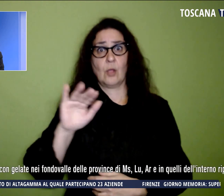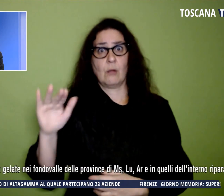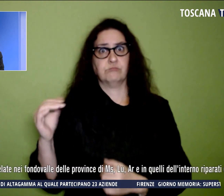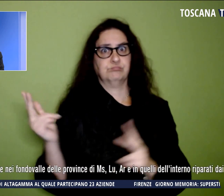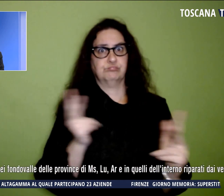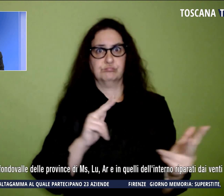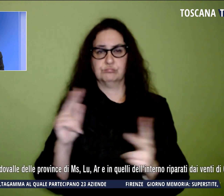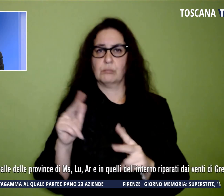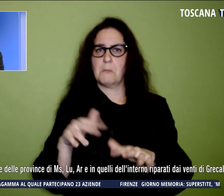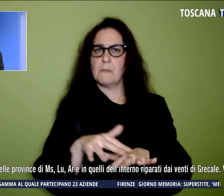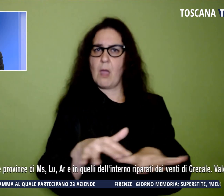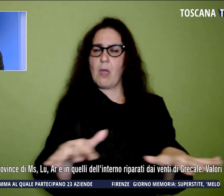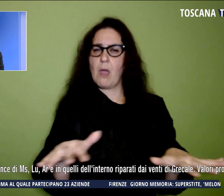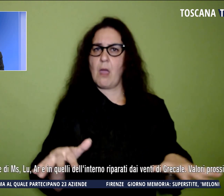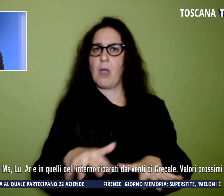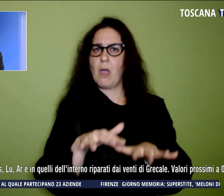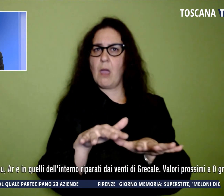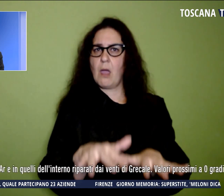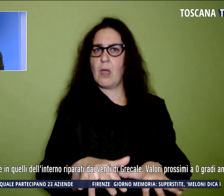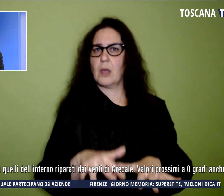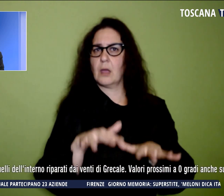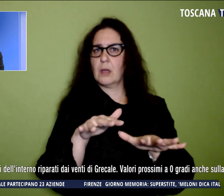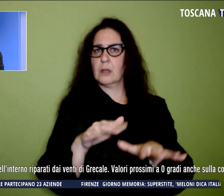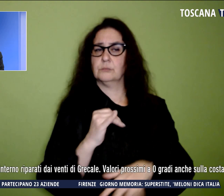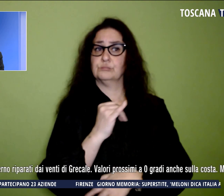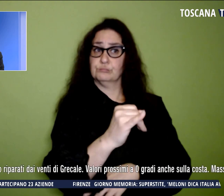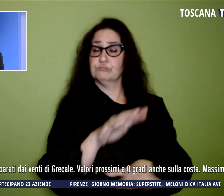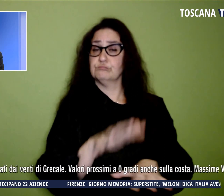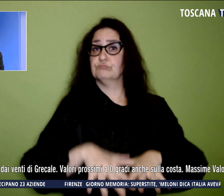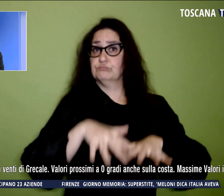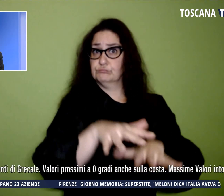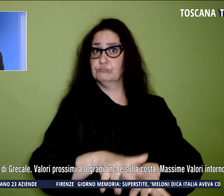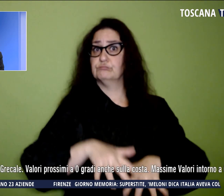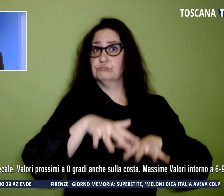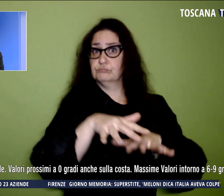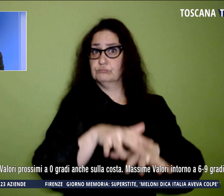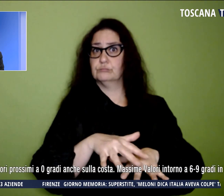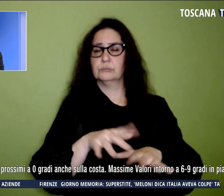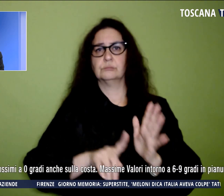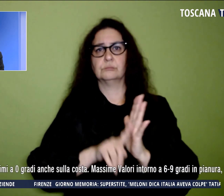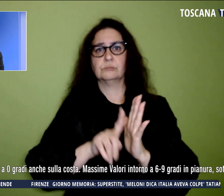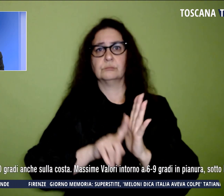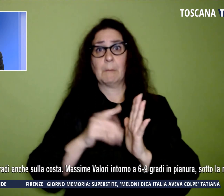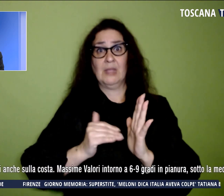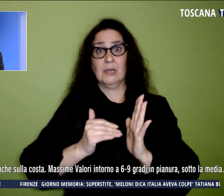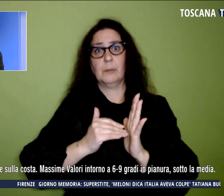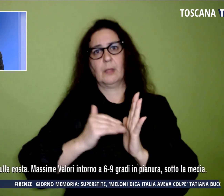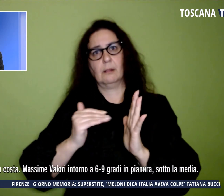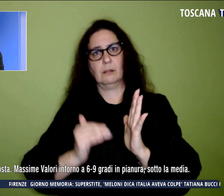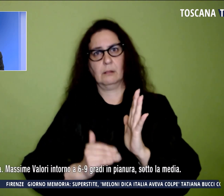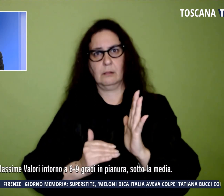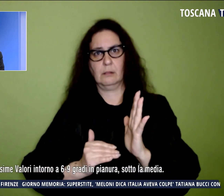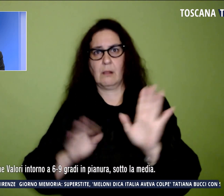mari poco mossi o localmente mossi a largo, temperature in lieve calo le minime congelate nei